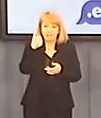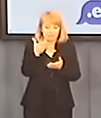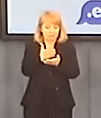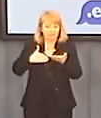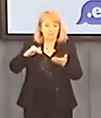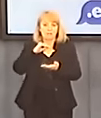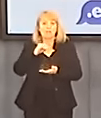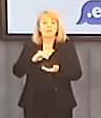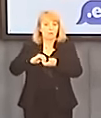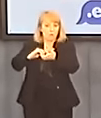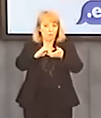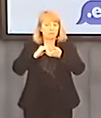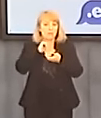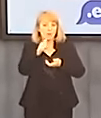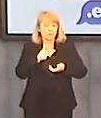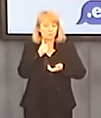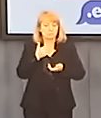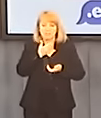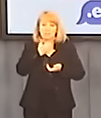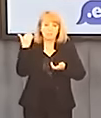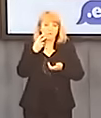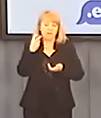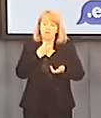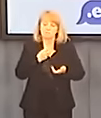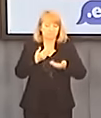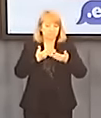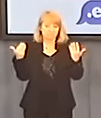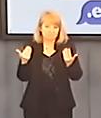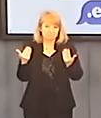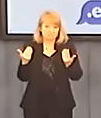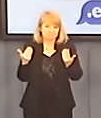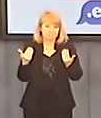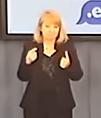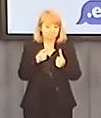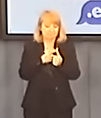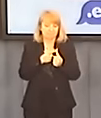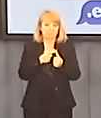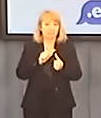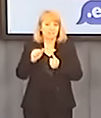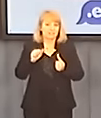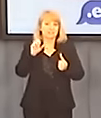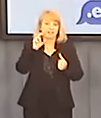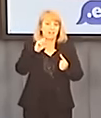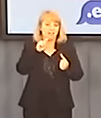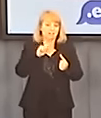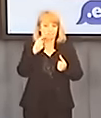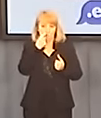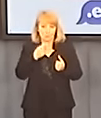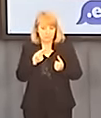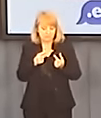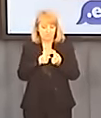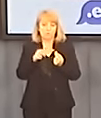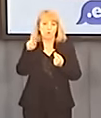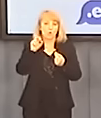Europejskiej jest totalnie pogubiona energetycznie. Jesteśmy uzależnieni od gazu rosyjskiego, jesteśmy uzależnieni od rosyjskiej